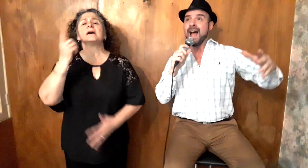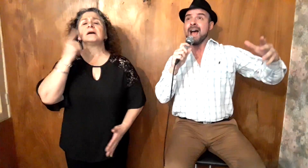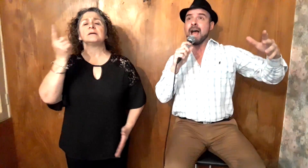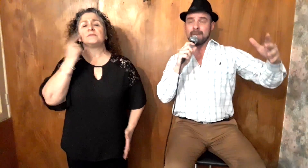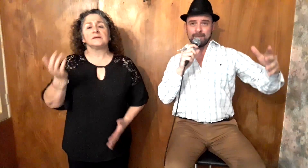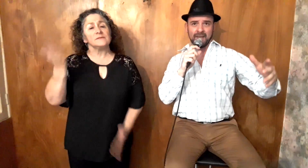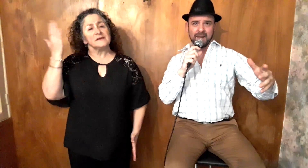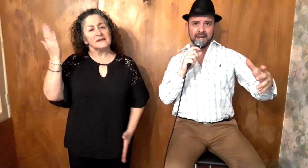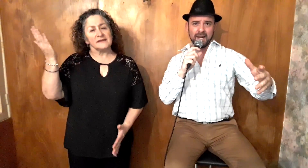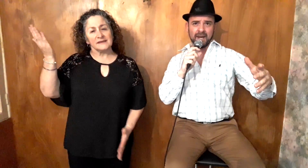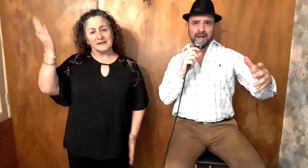viví